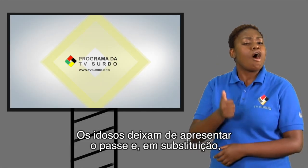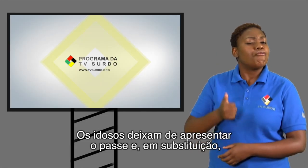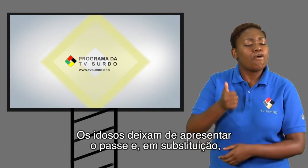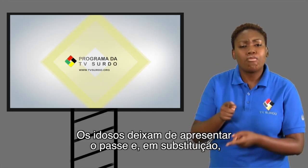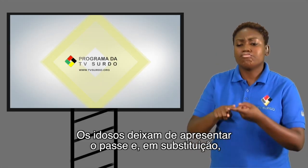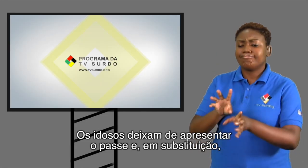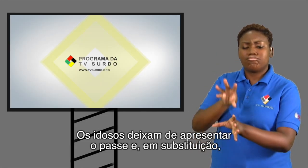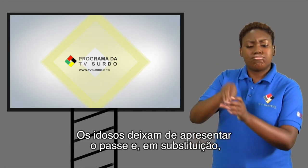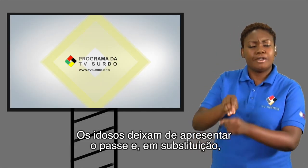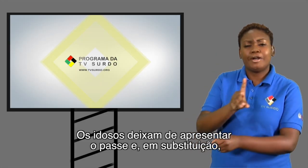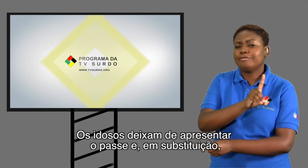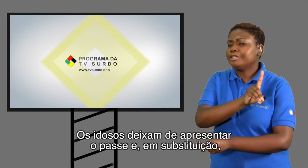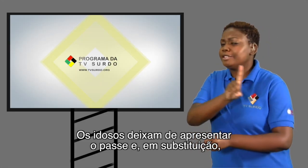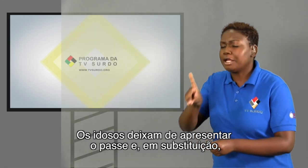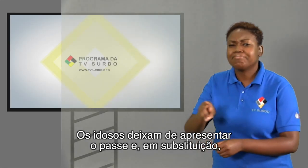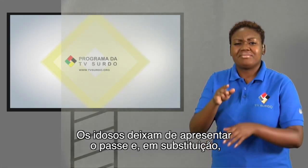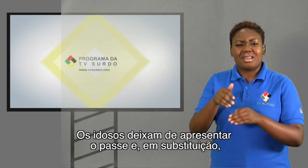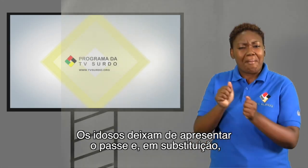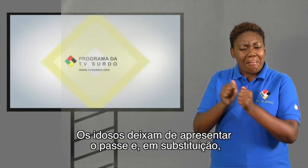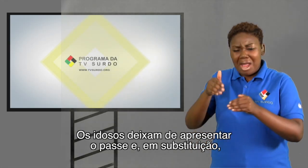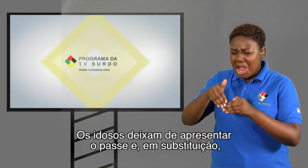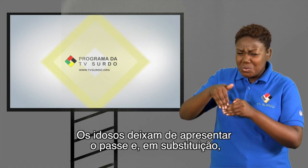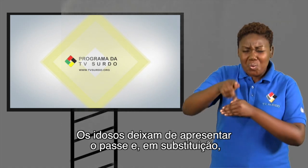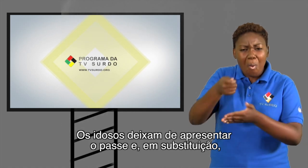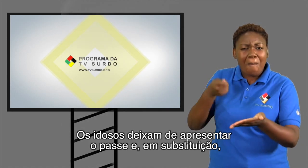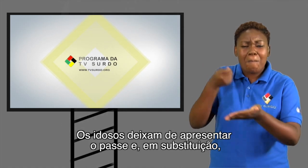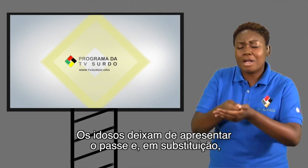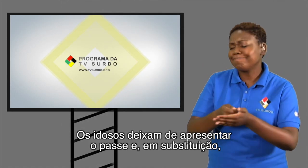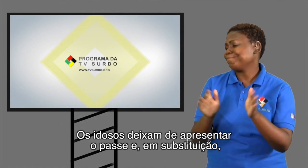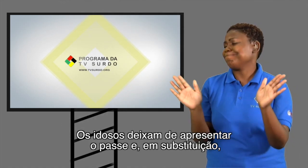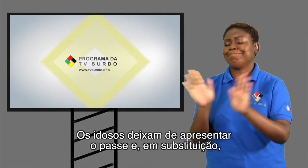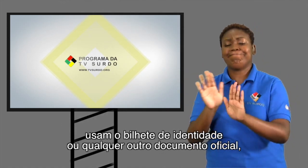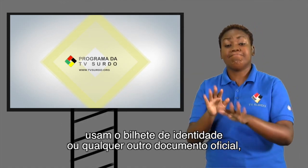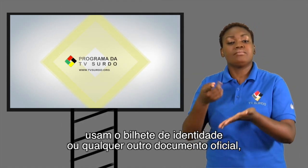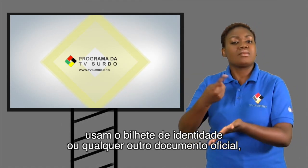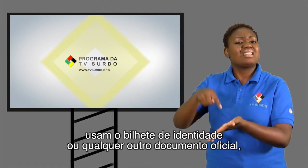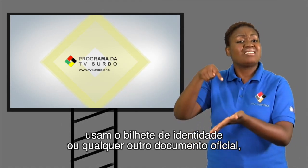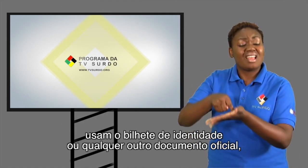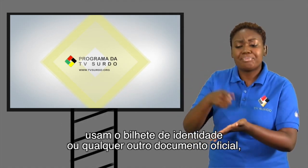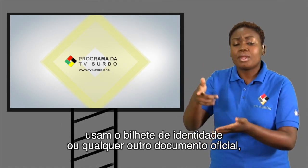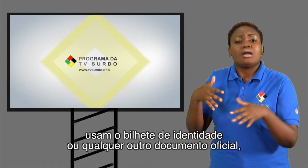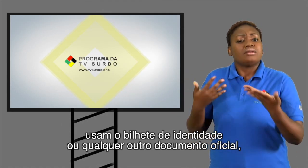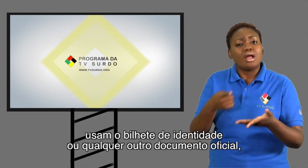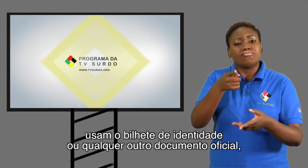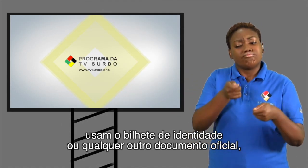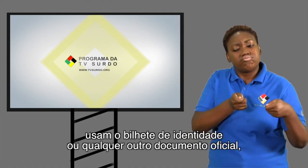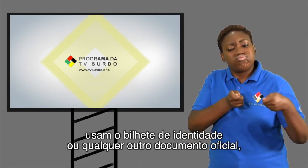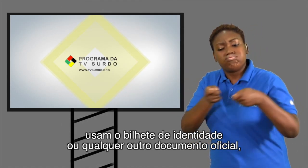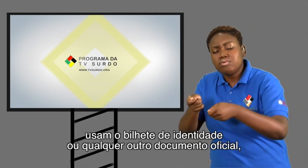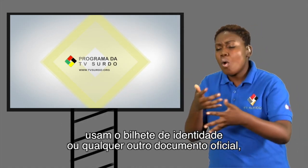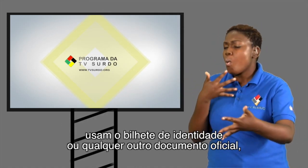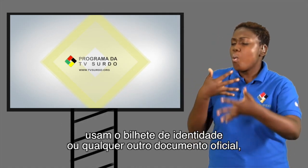Os idosos deixam de apresentar o passe e, em substituição, usam o bilhete de identidade